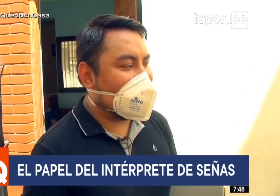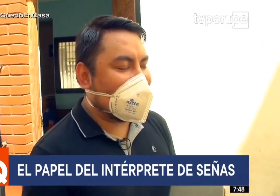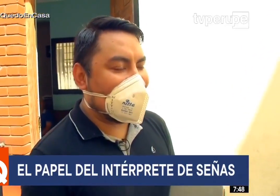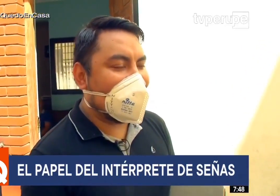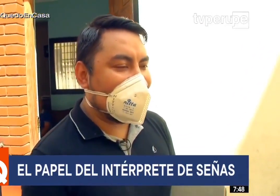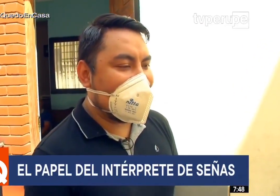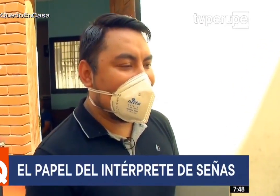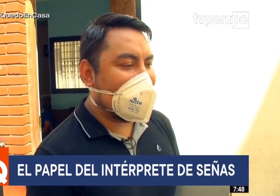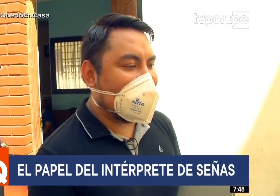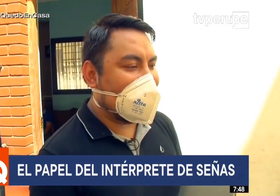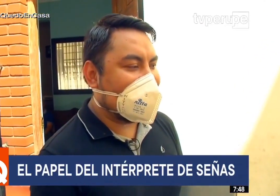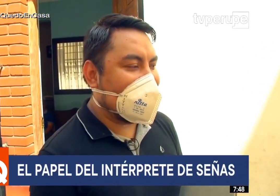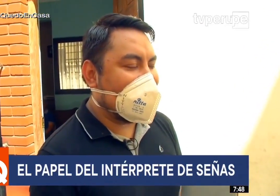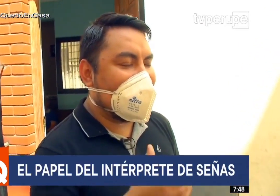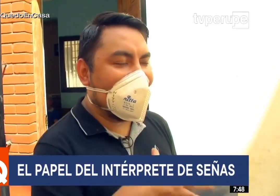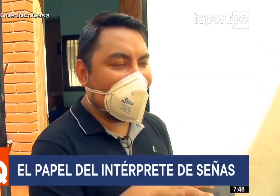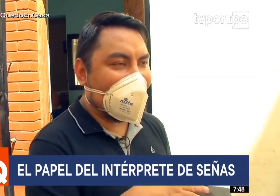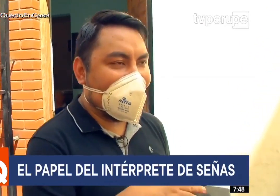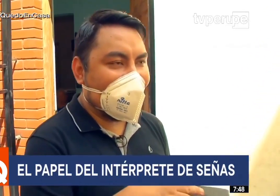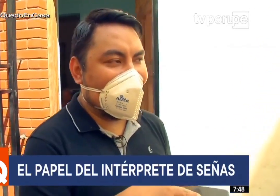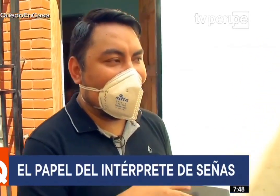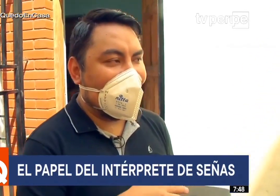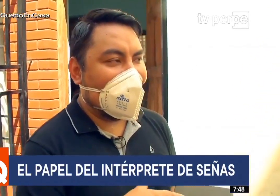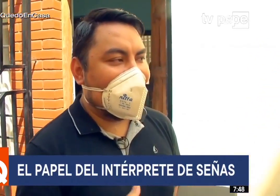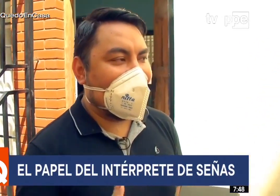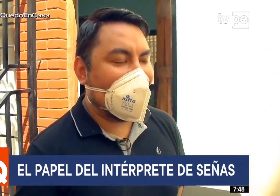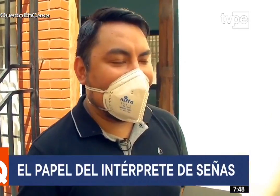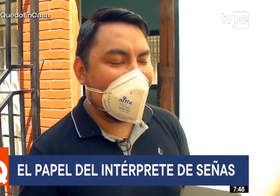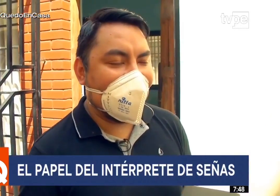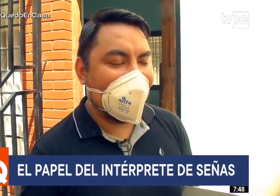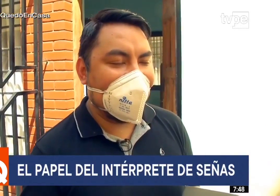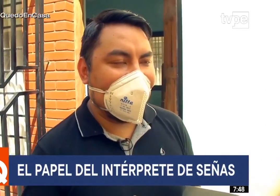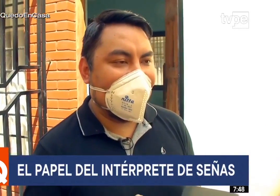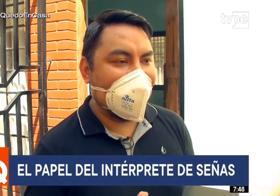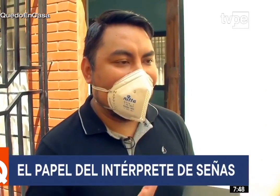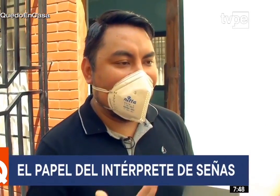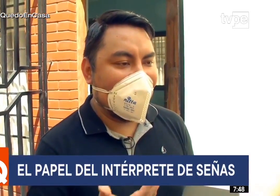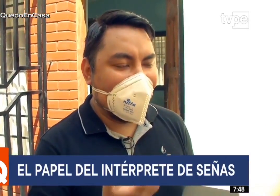O sea, siento que a través de Mónica puedo ver que mi mamá...